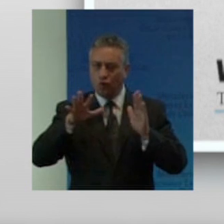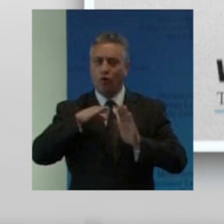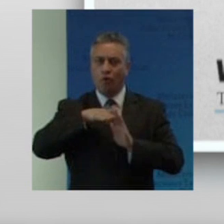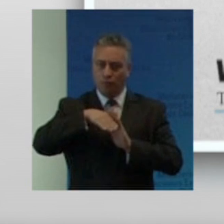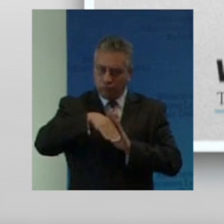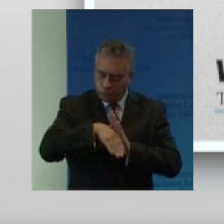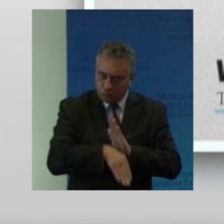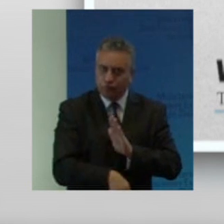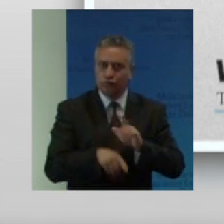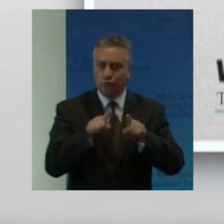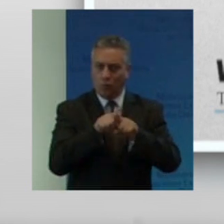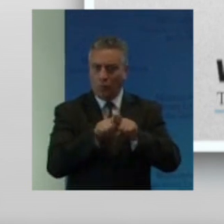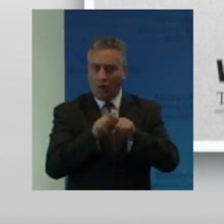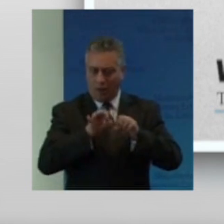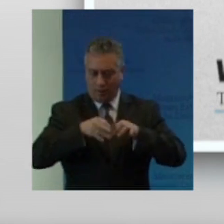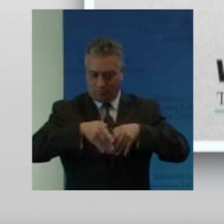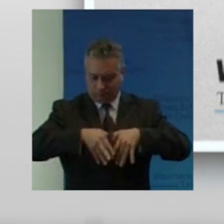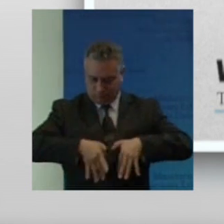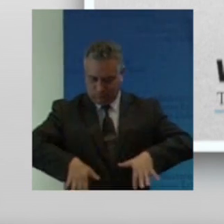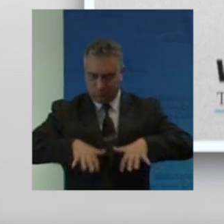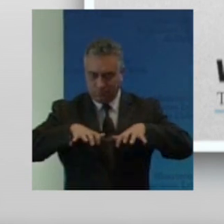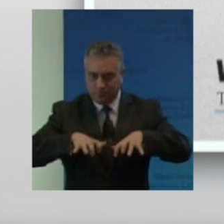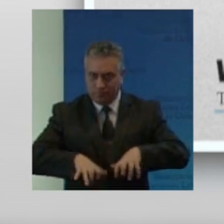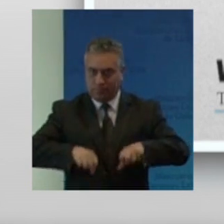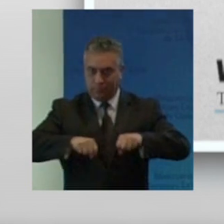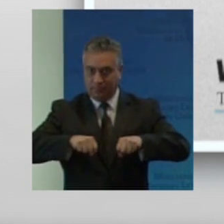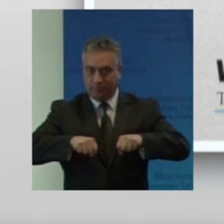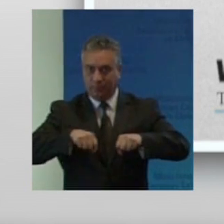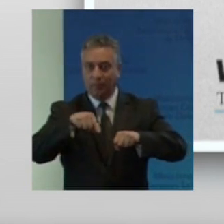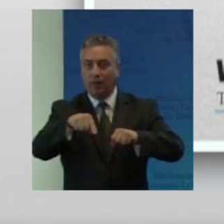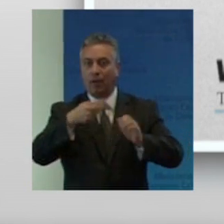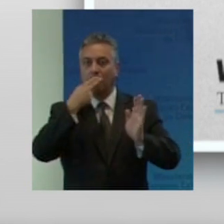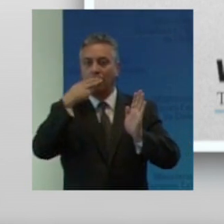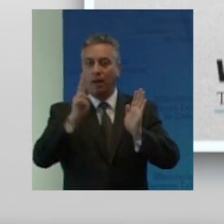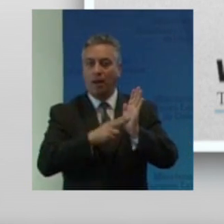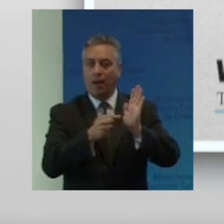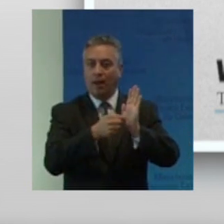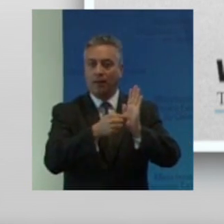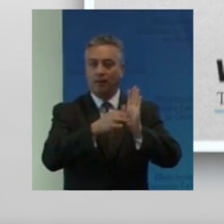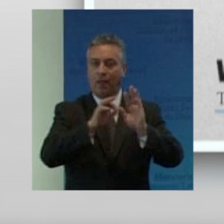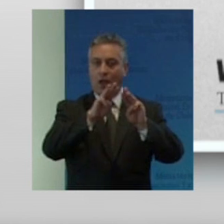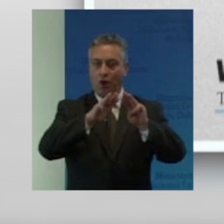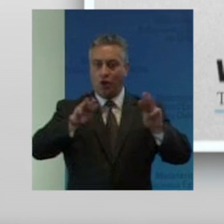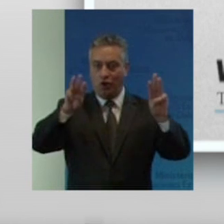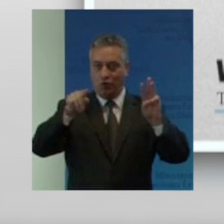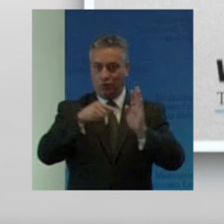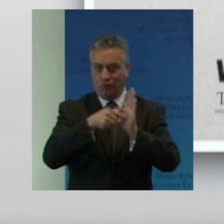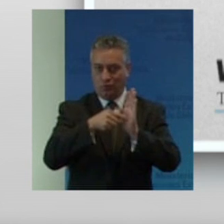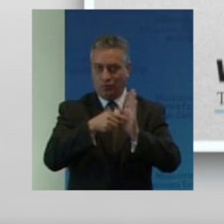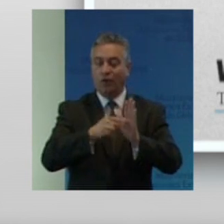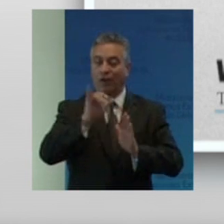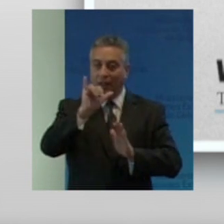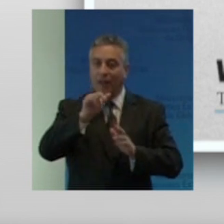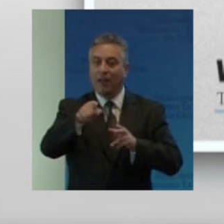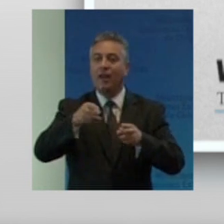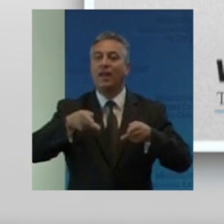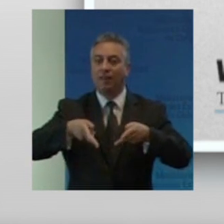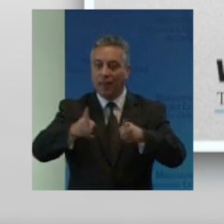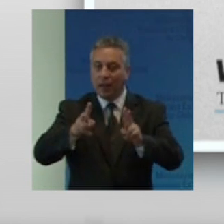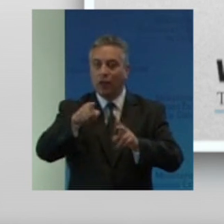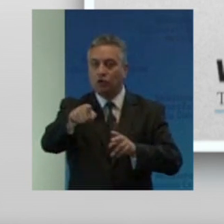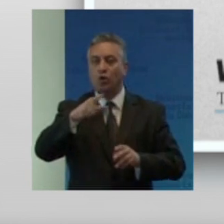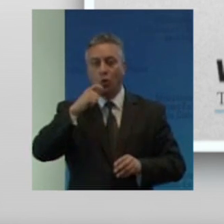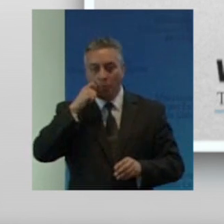arraigado en la Carta de las Naciones Unidas y también derechos humanos e